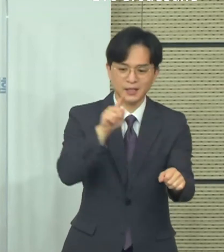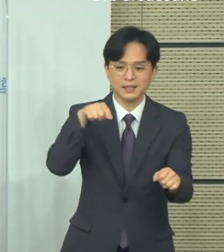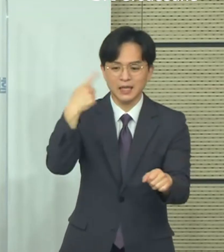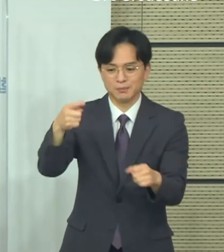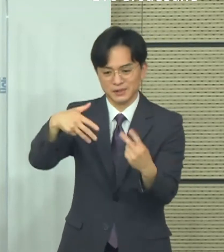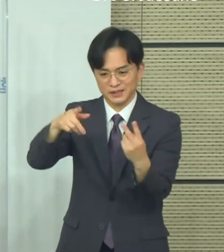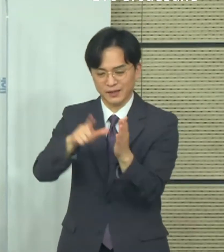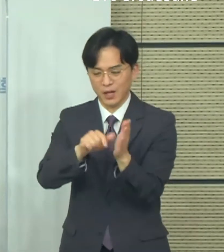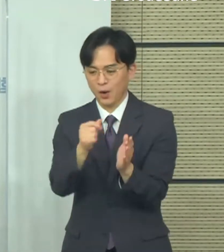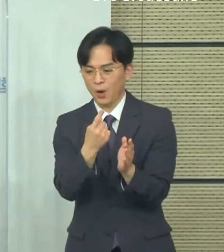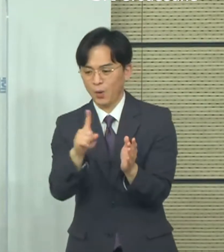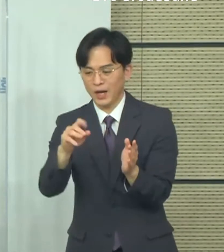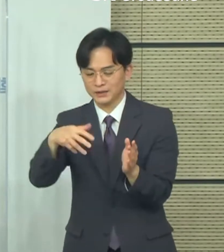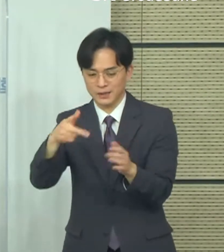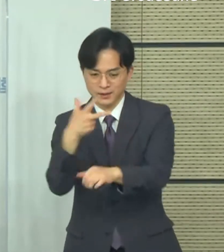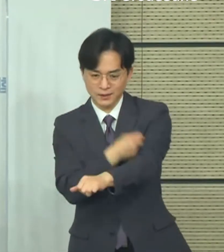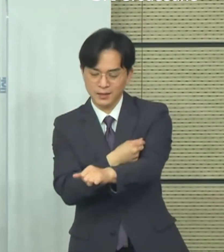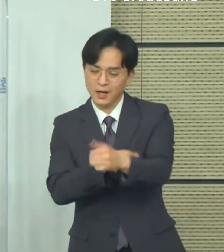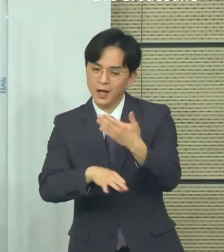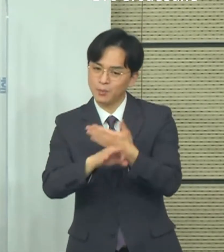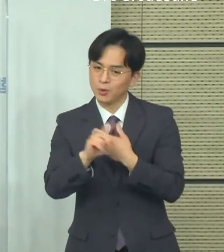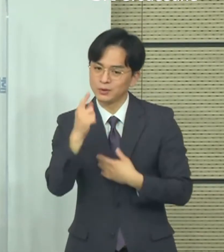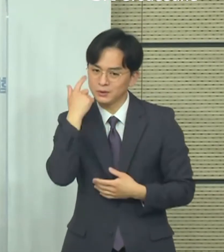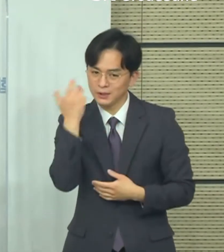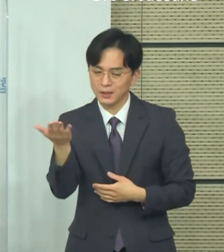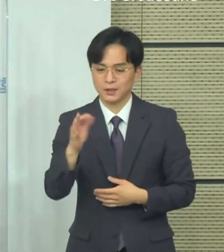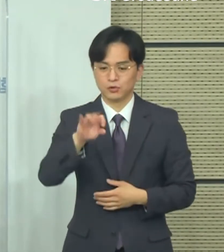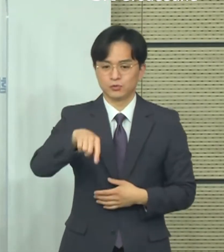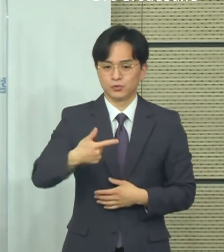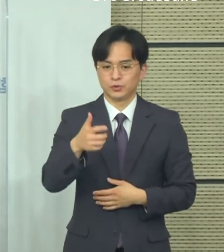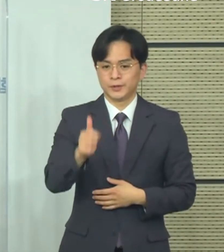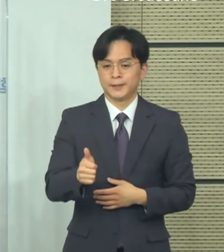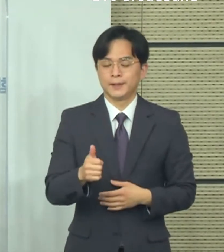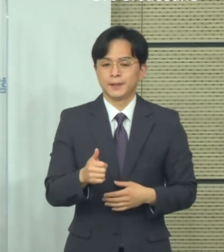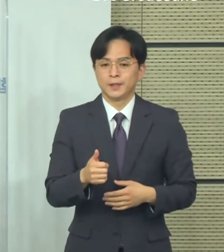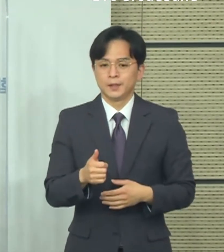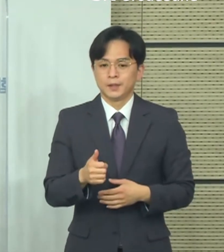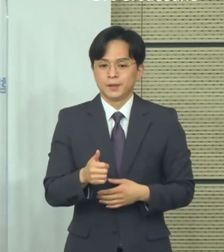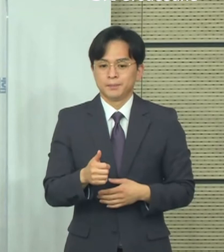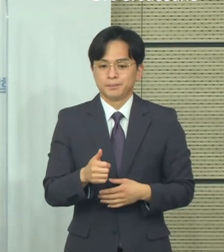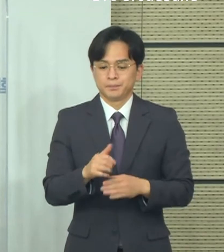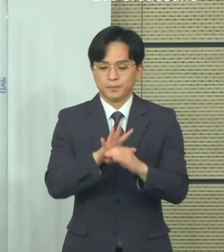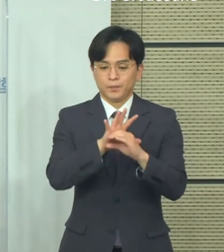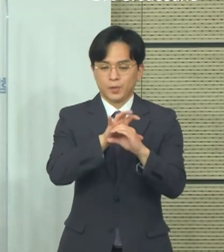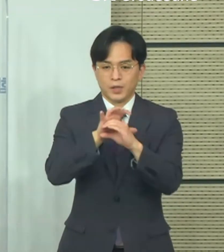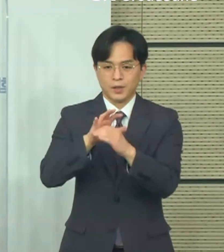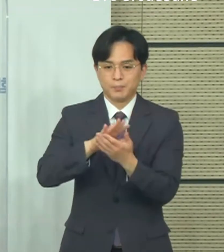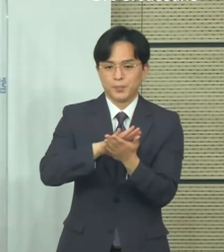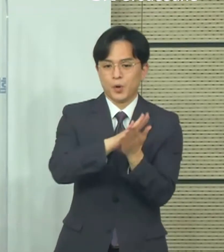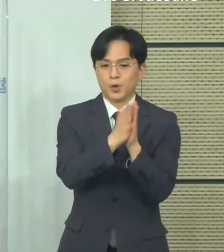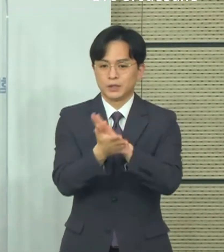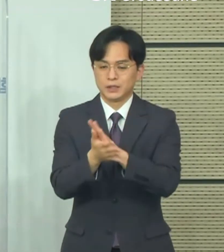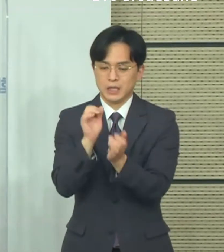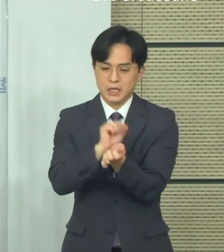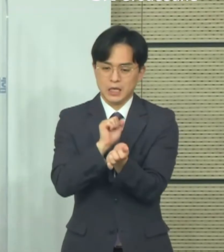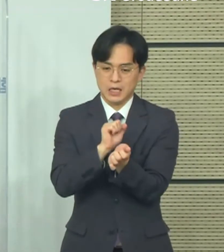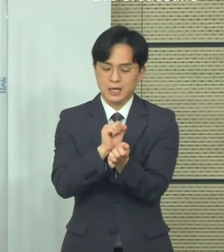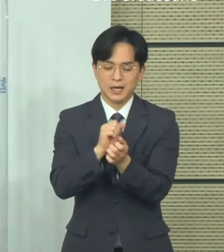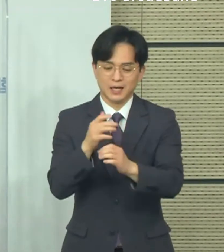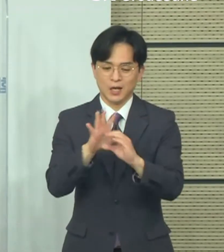사실 예방접종률이 높은 국가들이 영국, 이스라엘, 미국 등인데요.